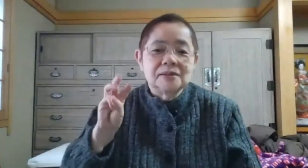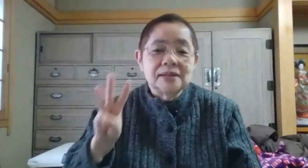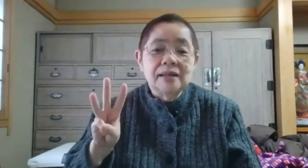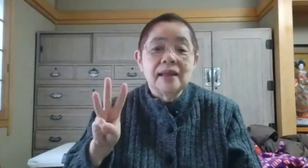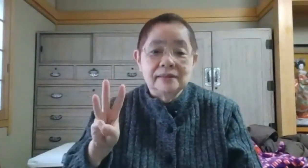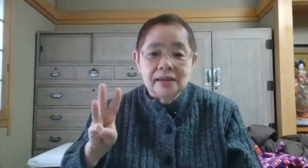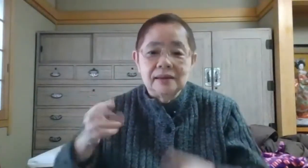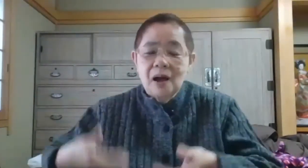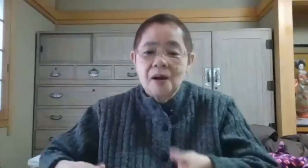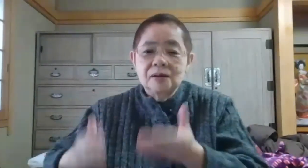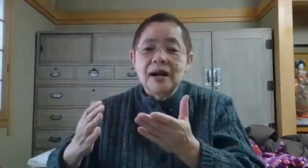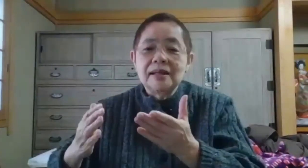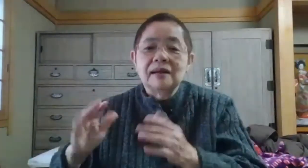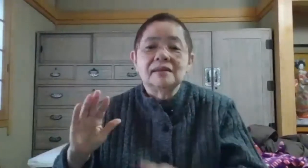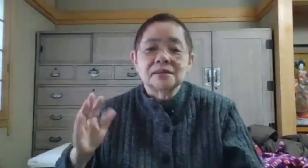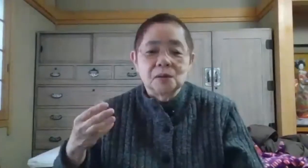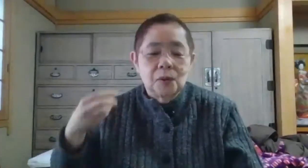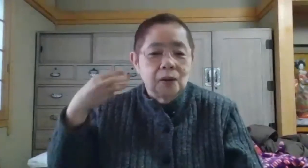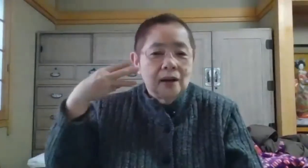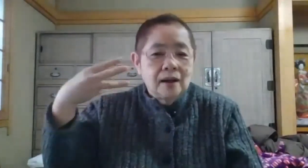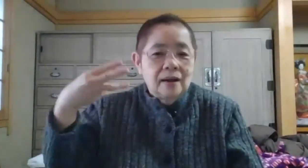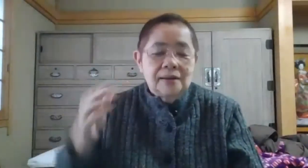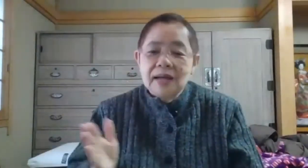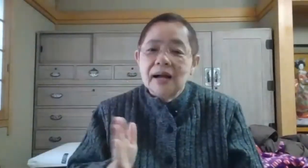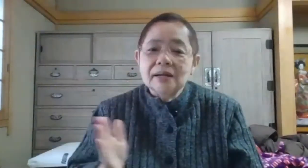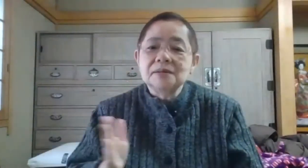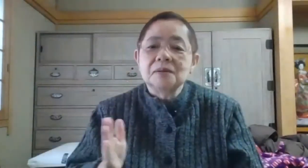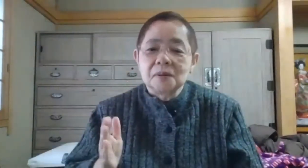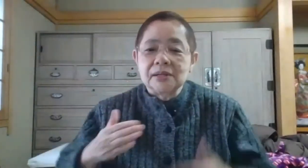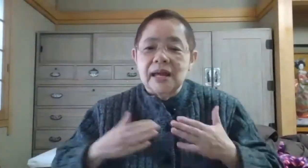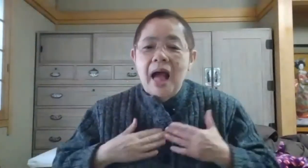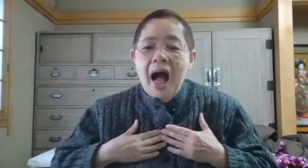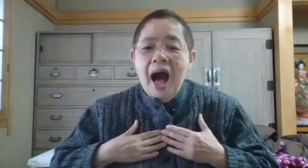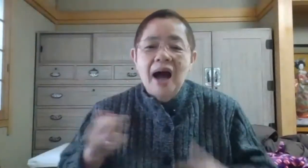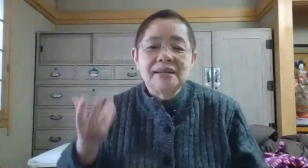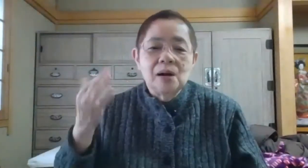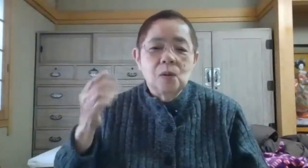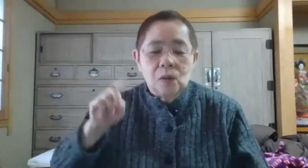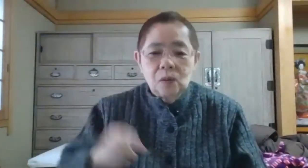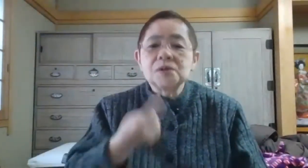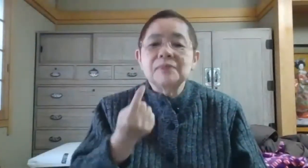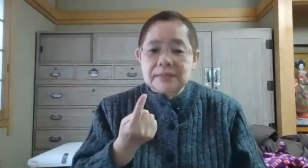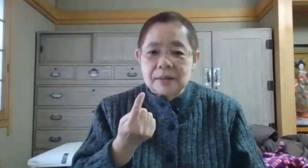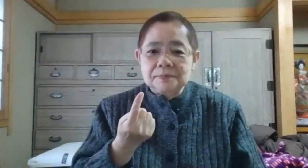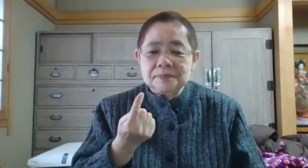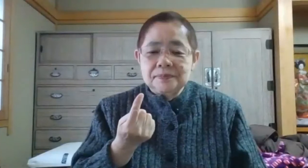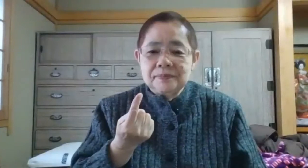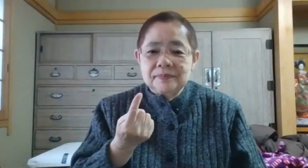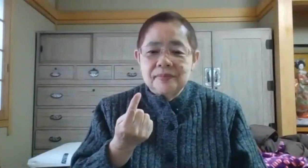年に生まれたんですけれども3ヶ月の頃に肺炎を起こしましたで